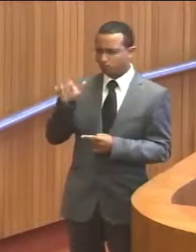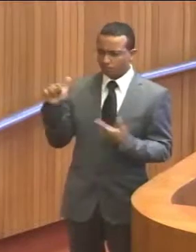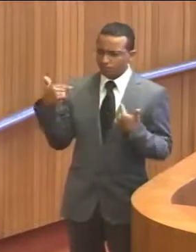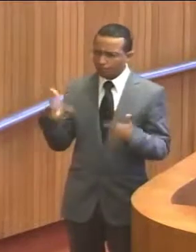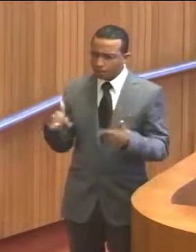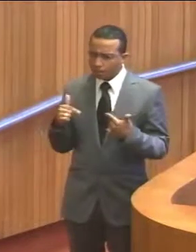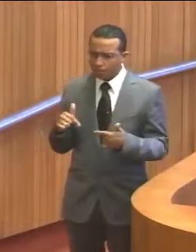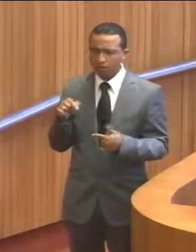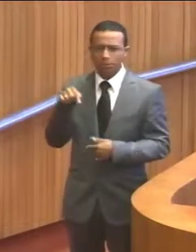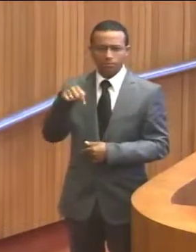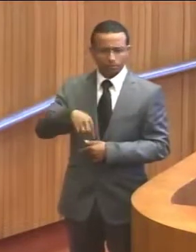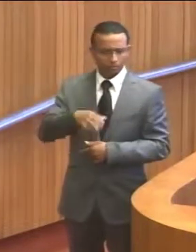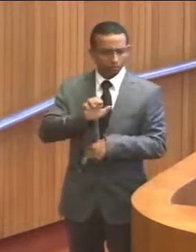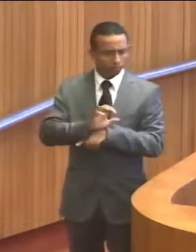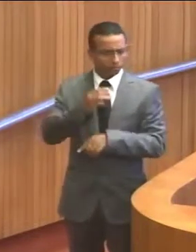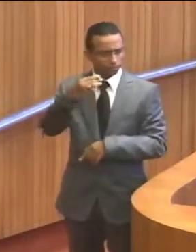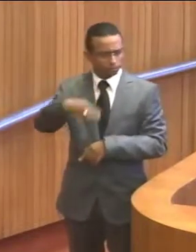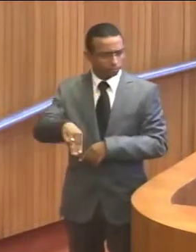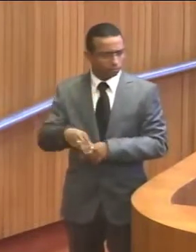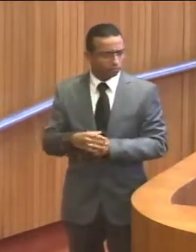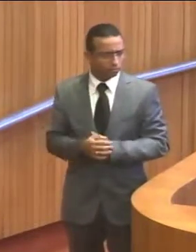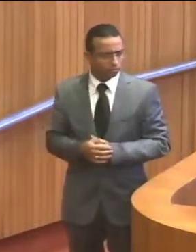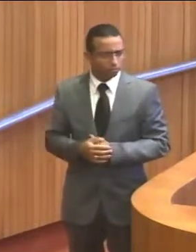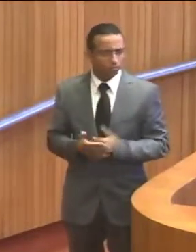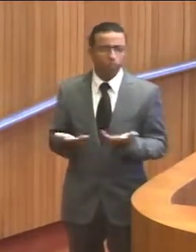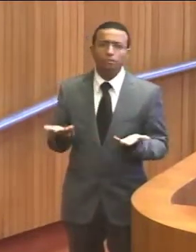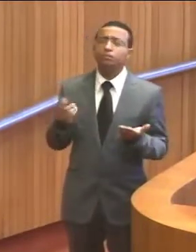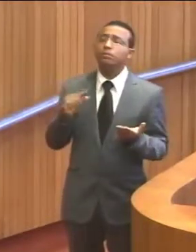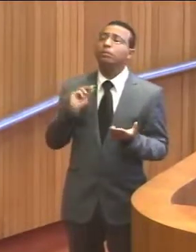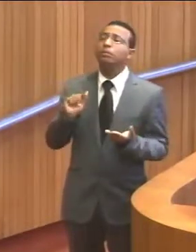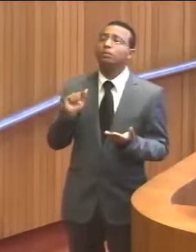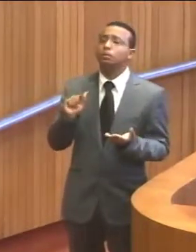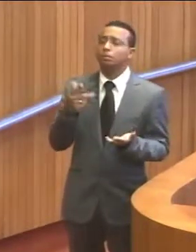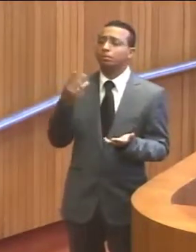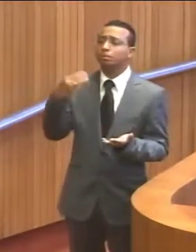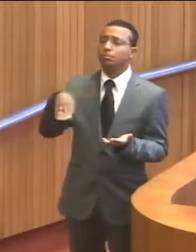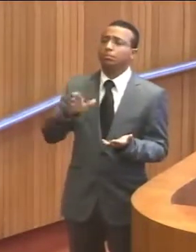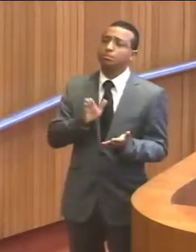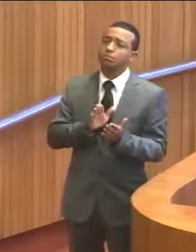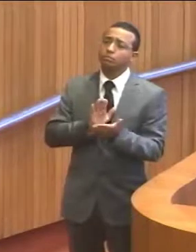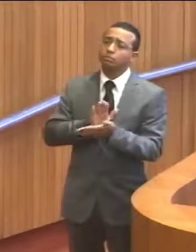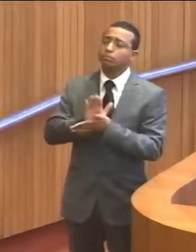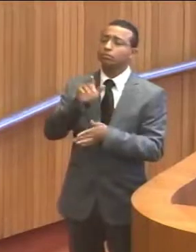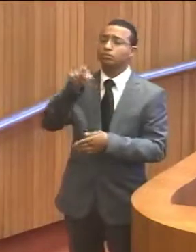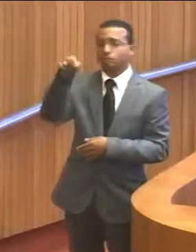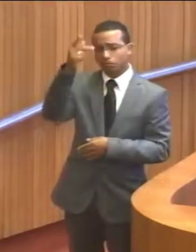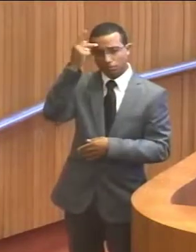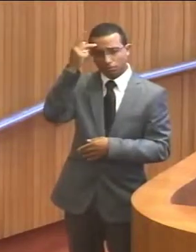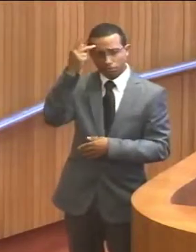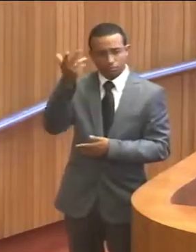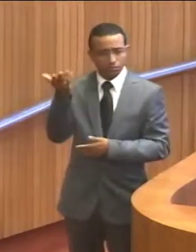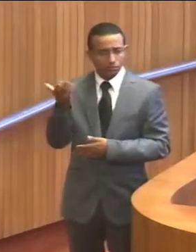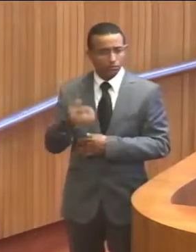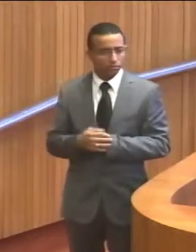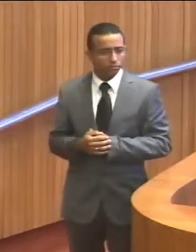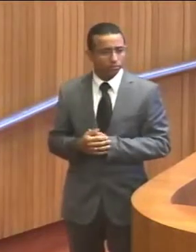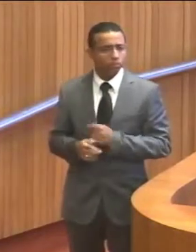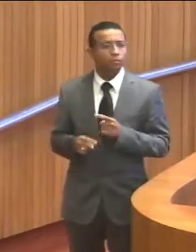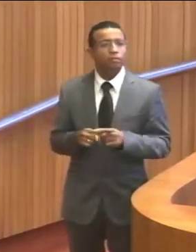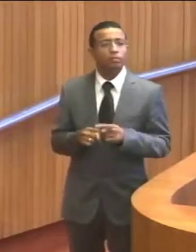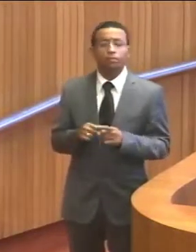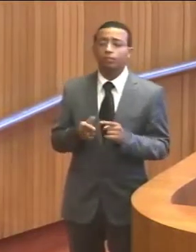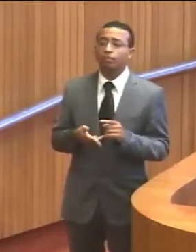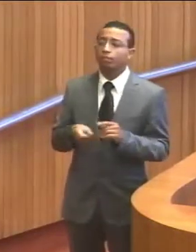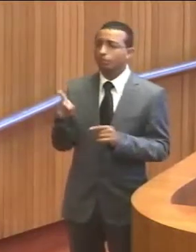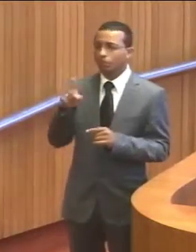toda de empregos no Estado do Maranhão, o que os maranhenses estariam fazendo em São Paulo? Por que